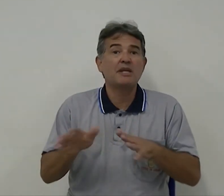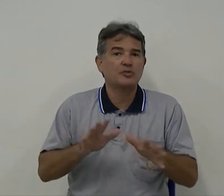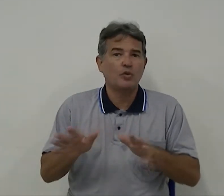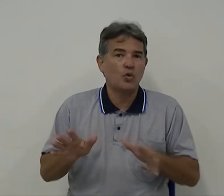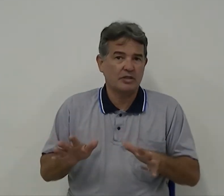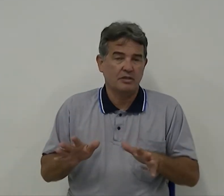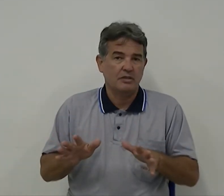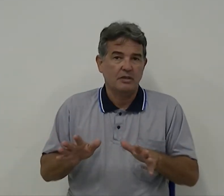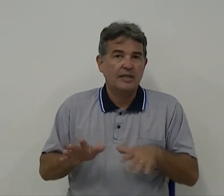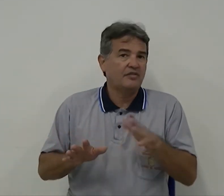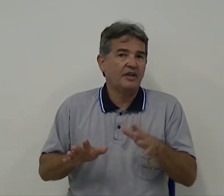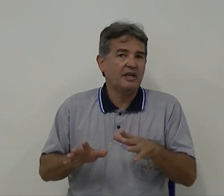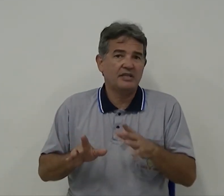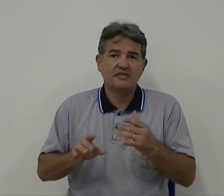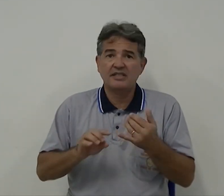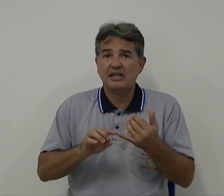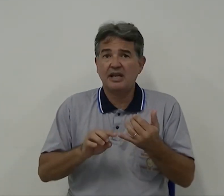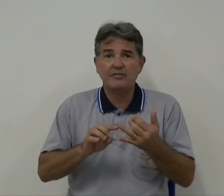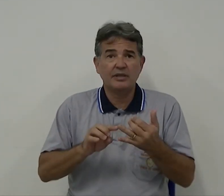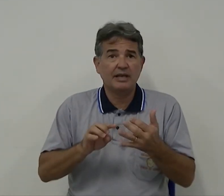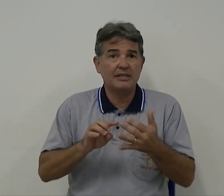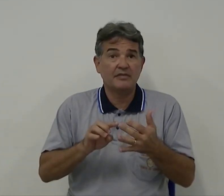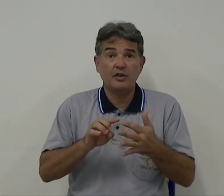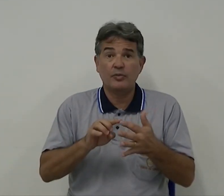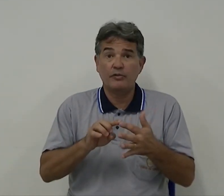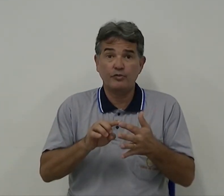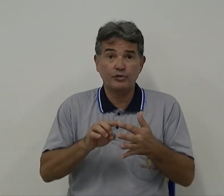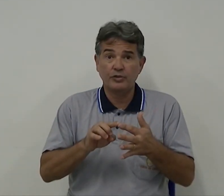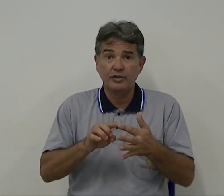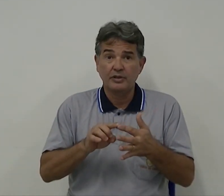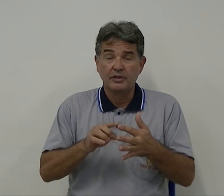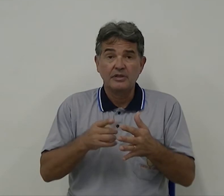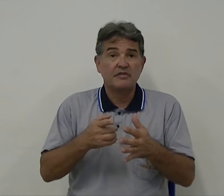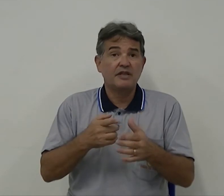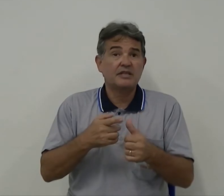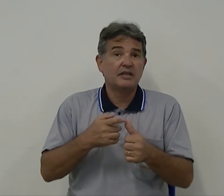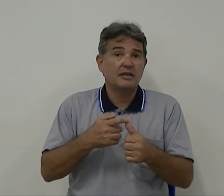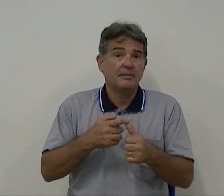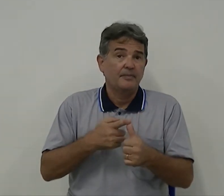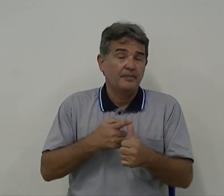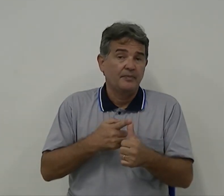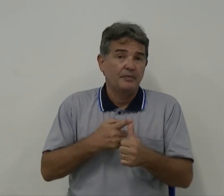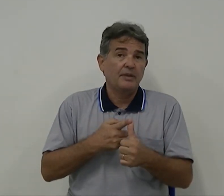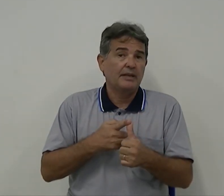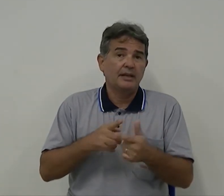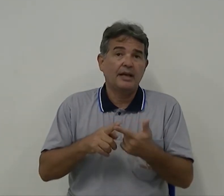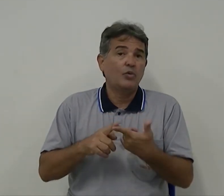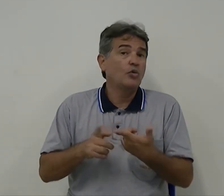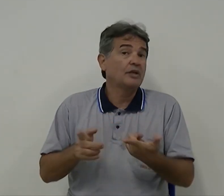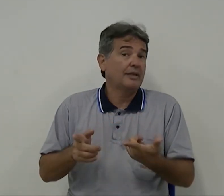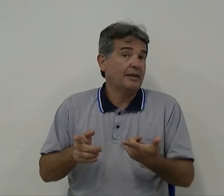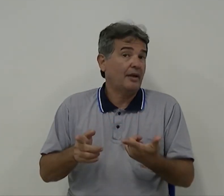mesma coisa. A diferença é se vai ser leve ou aderar, se vai leve ou profundo, se vai ser bilateral ou não bilateral.